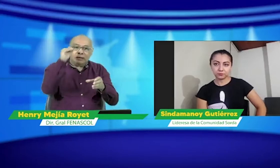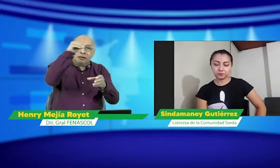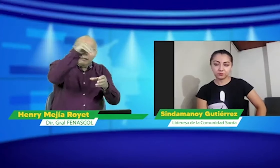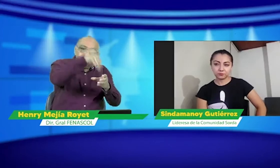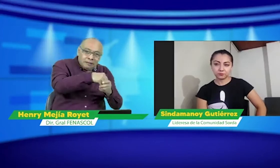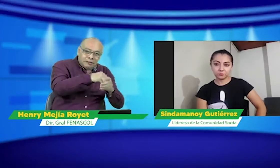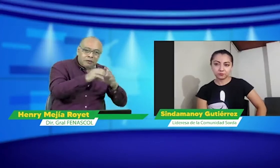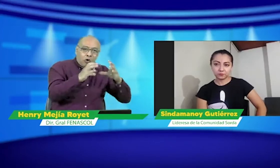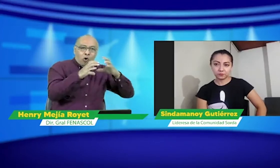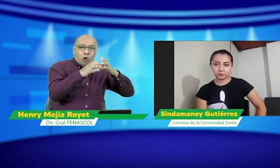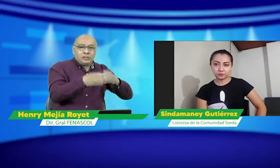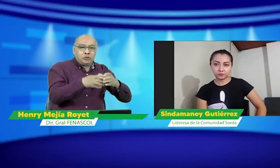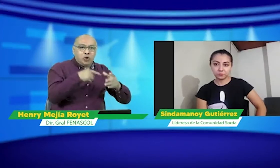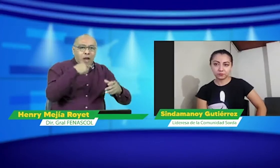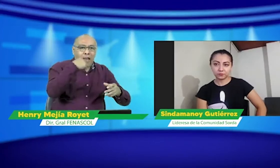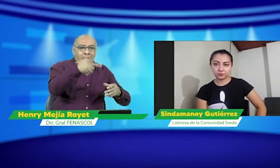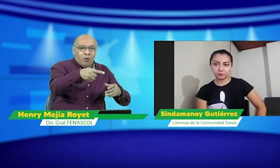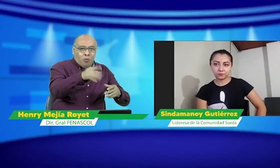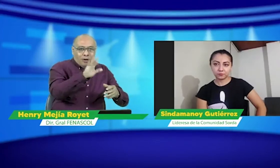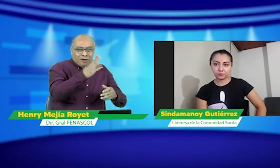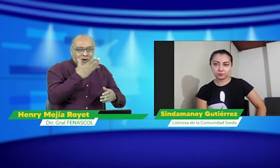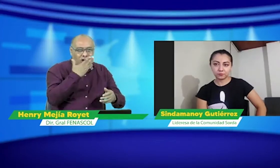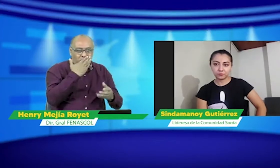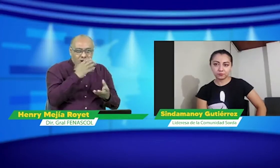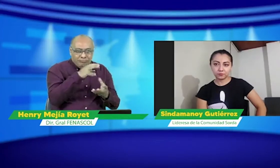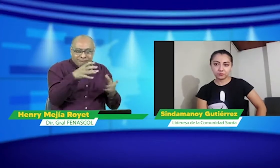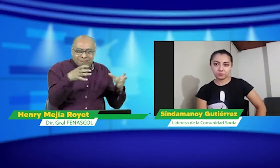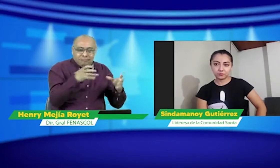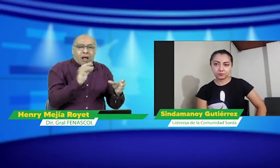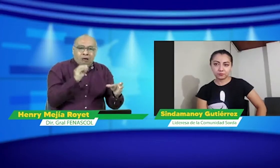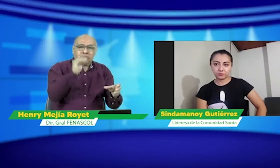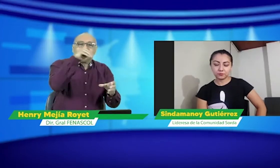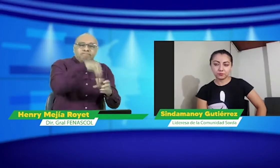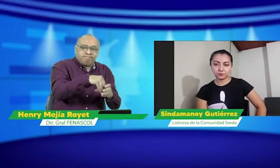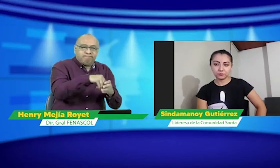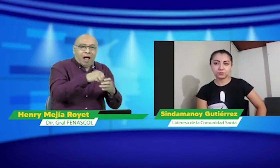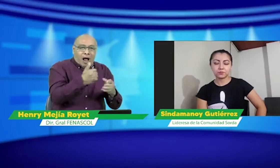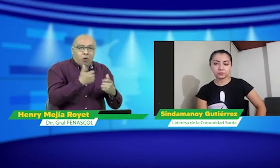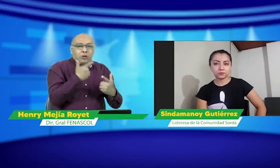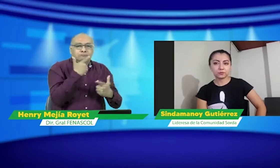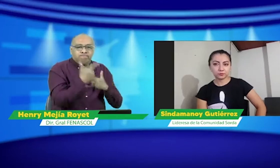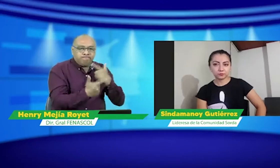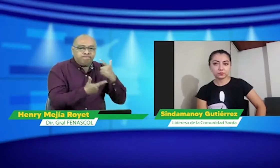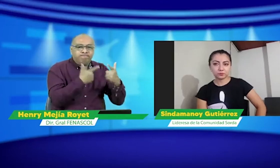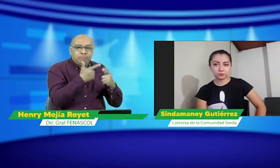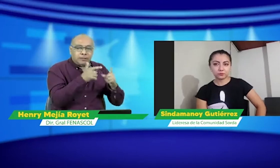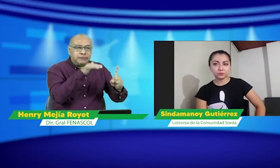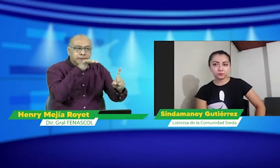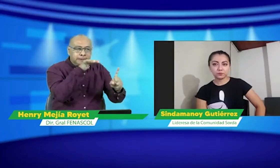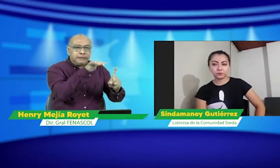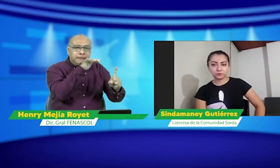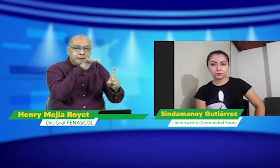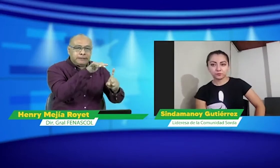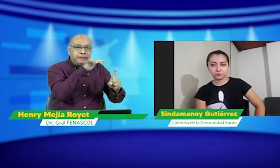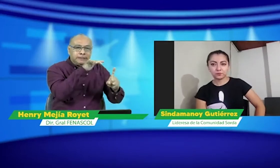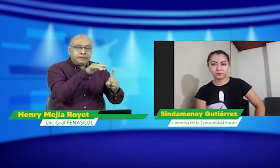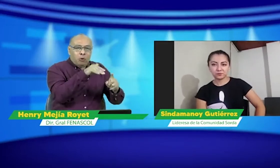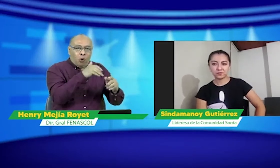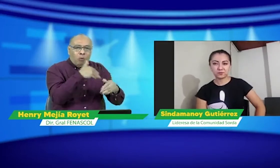Noticienales el viernes pasado José estaba hablando acerca de este consejo de las lenguas maternas